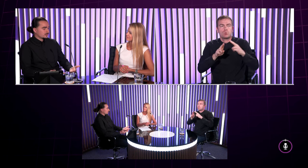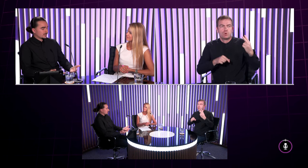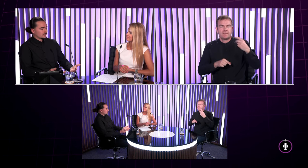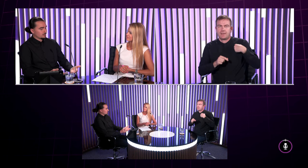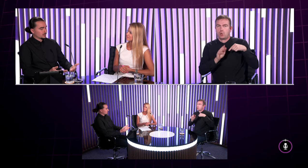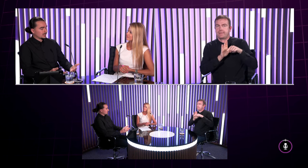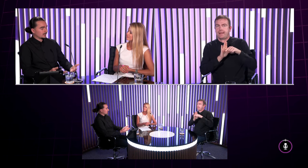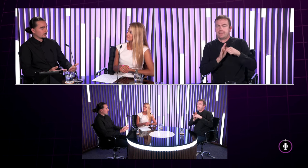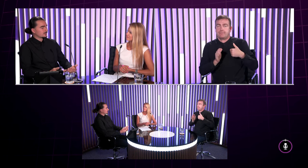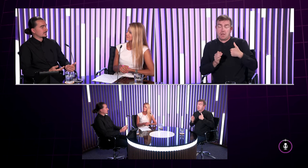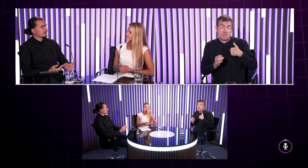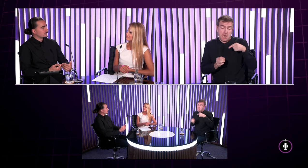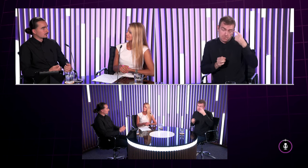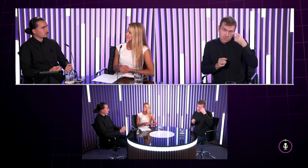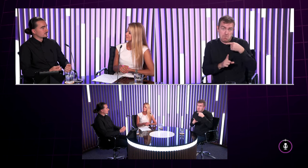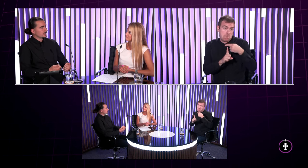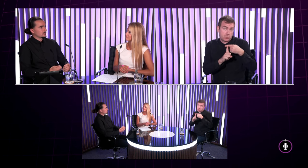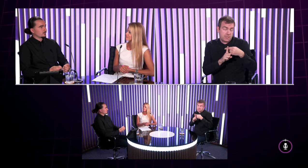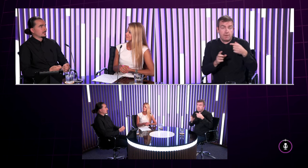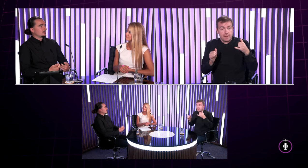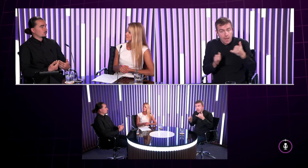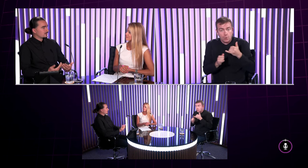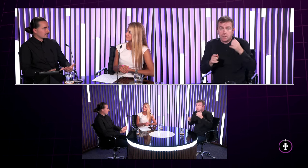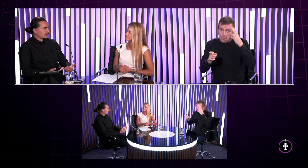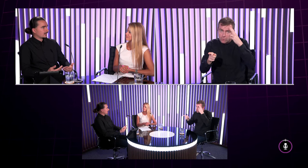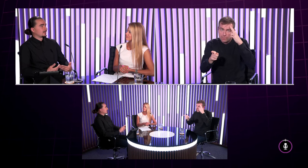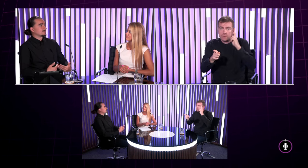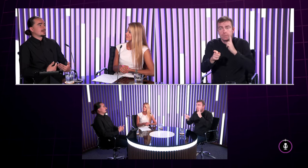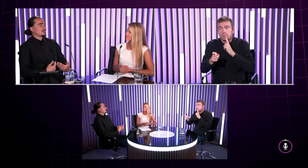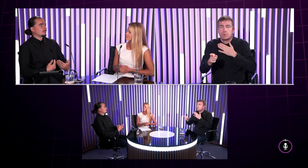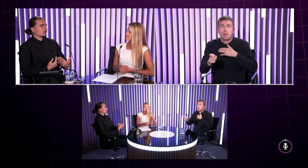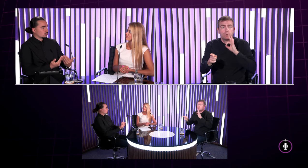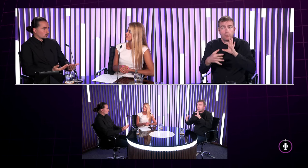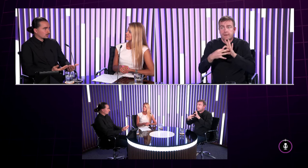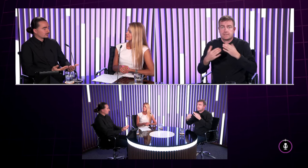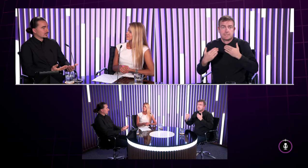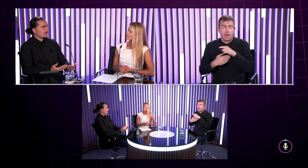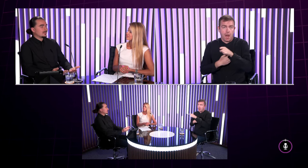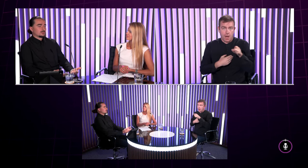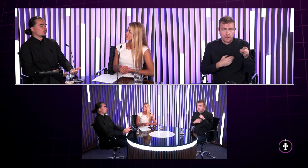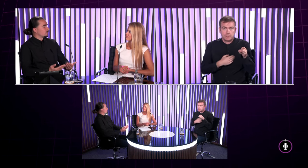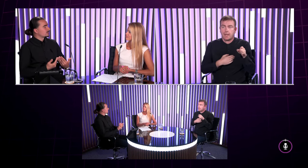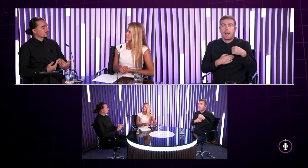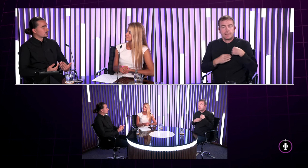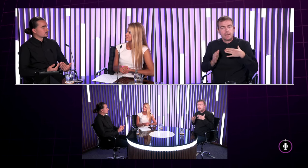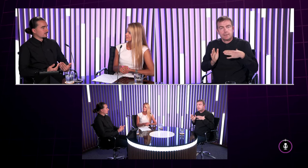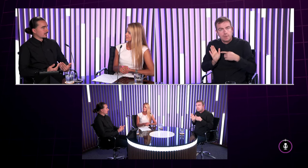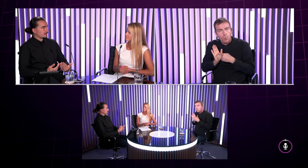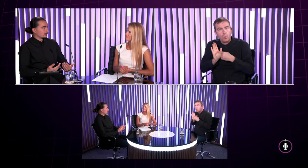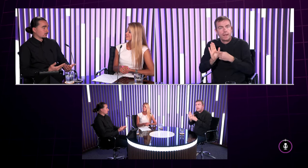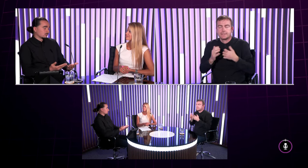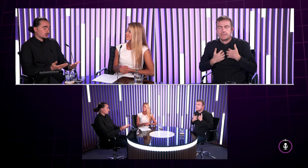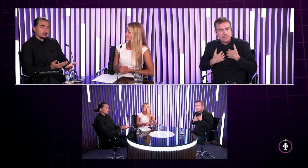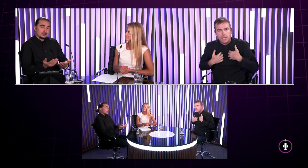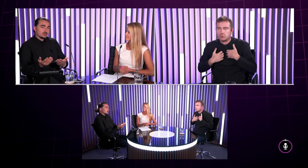ja to považujem za niečo pozitívne lebo naozaj s tými nepočujúcimi keď má človek dobrý vzťah a dá im trošku tej svojej snahy oni to vedia vždy stonásobne